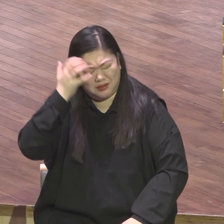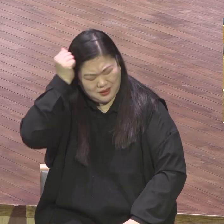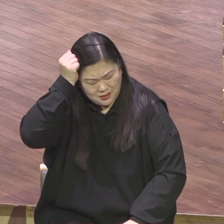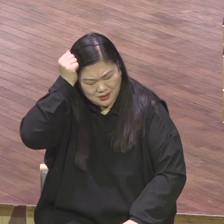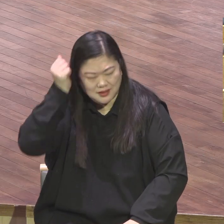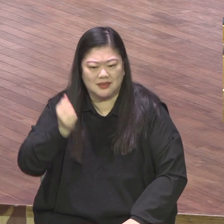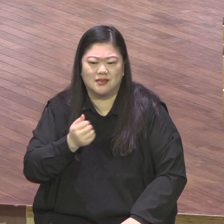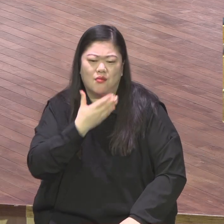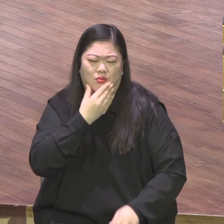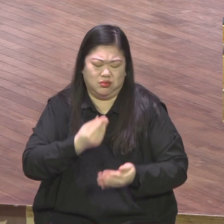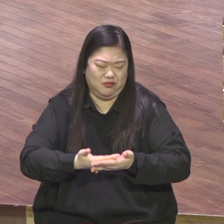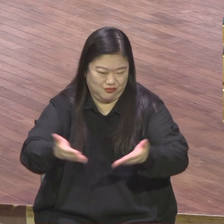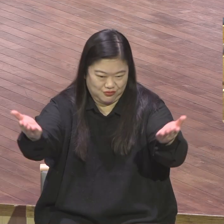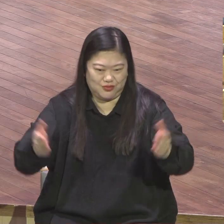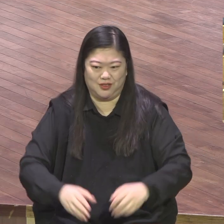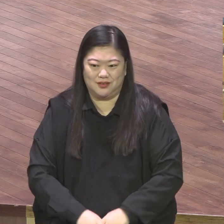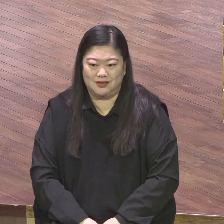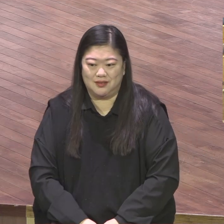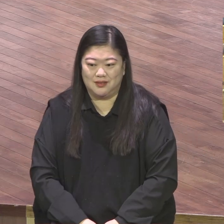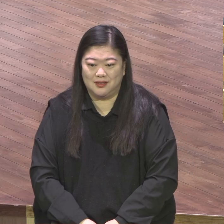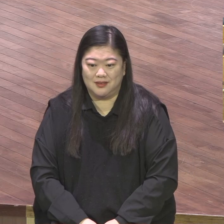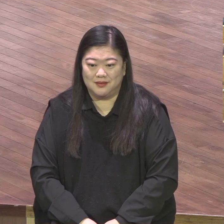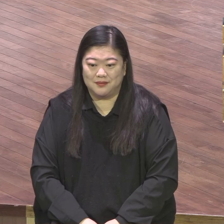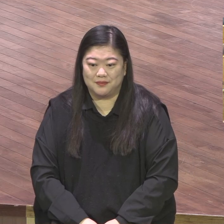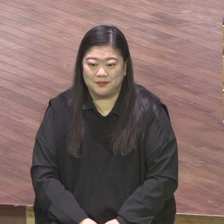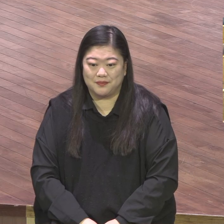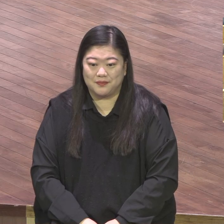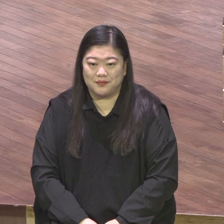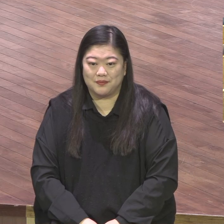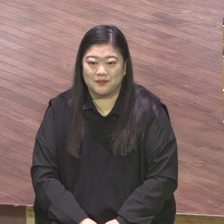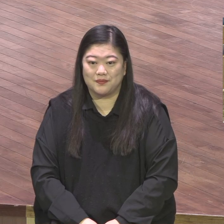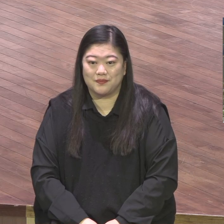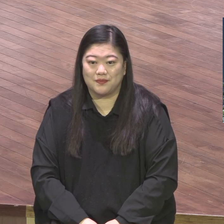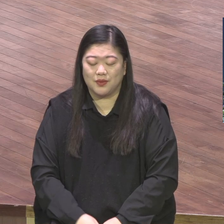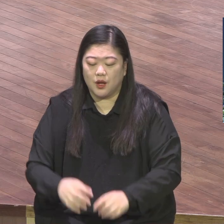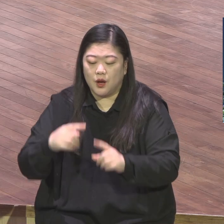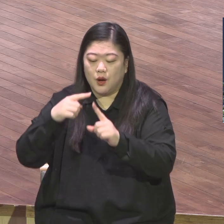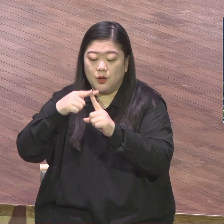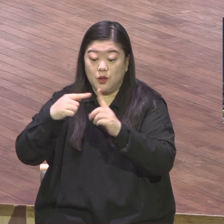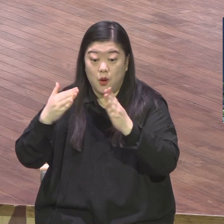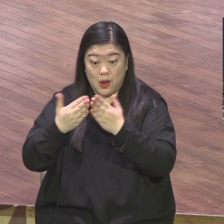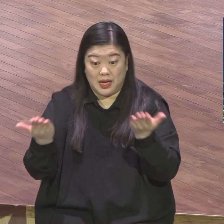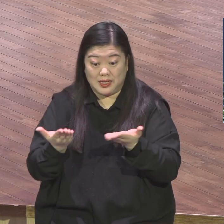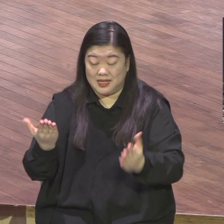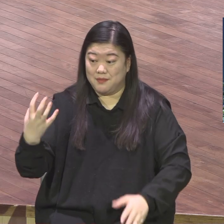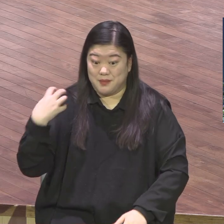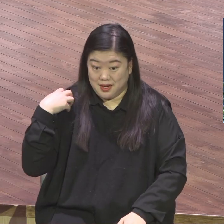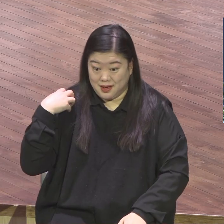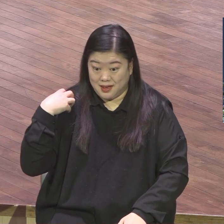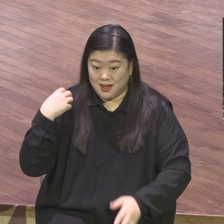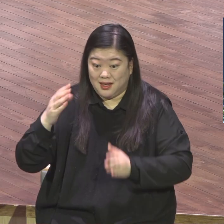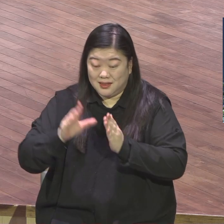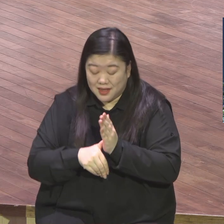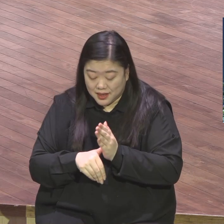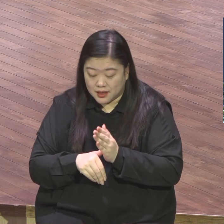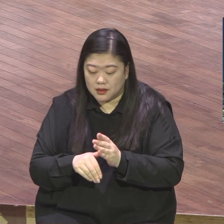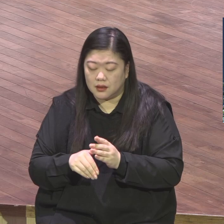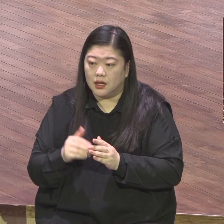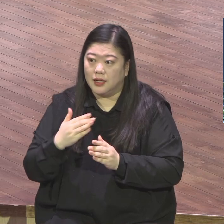받은 청주기들이 그 중심을 가지고 있어야 할 중요한 의식이기도 하고 지금 내가 복음을 위한 일에 참여하고 있다.